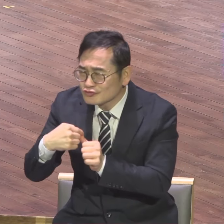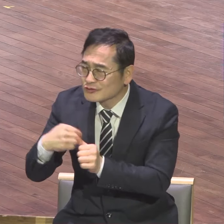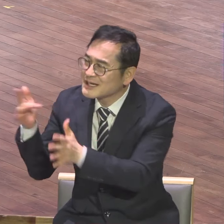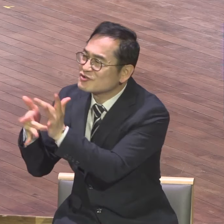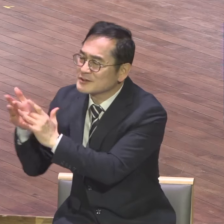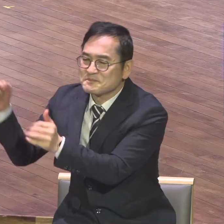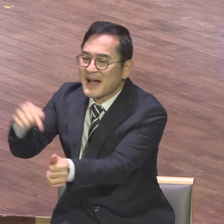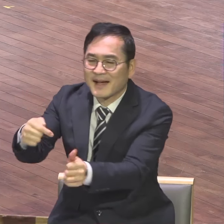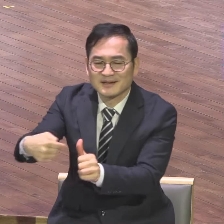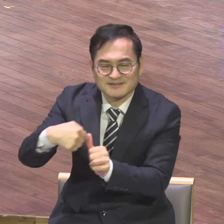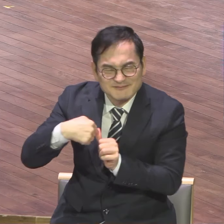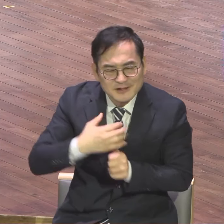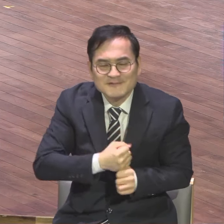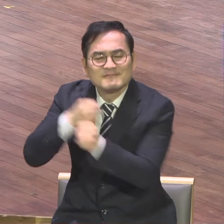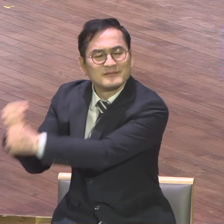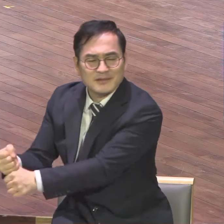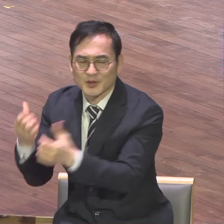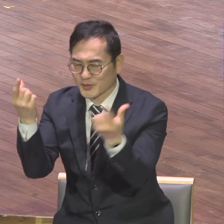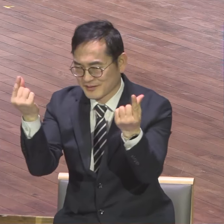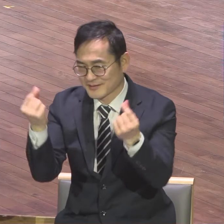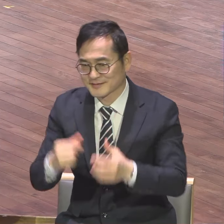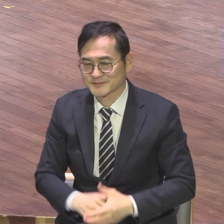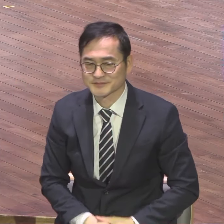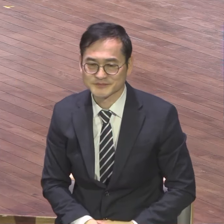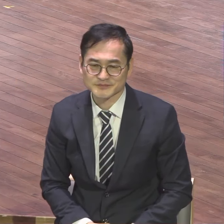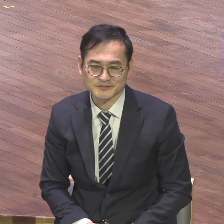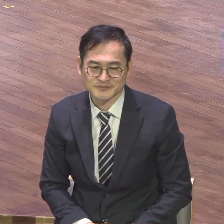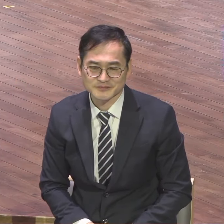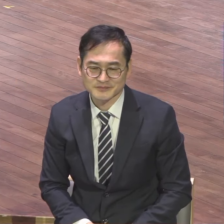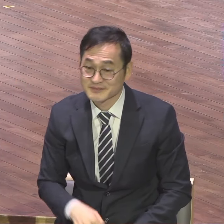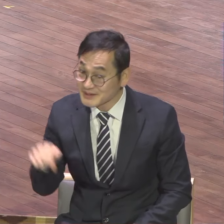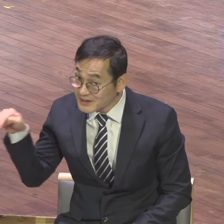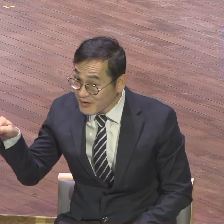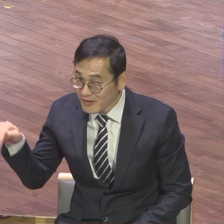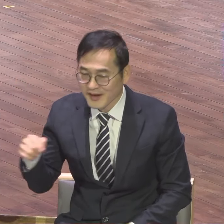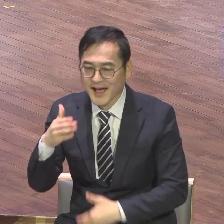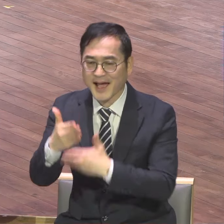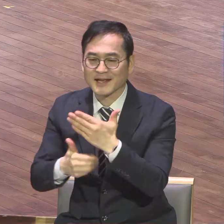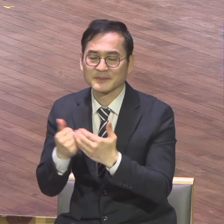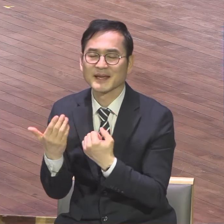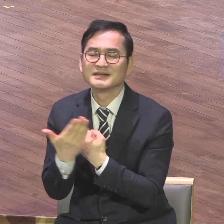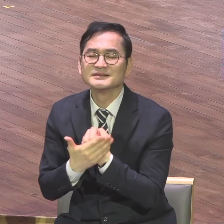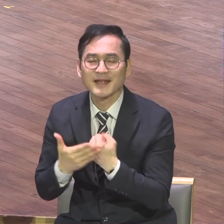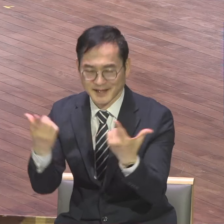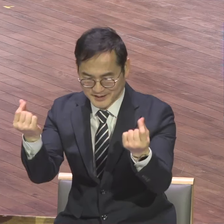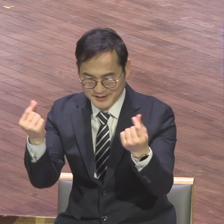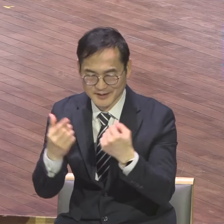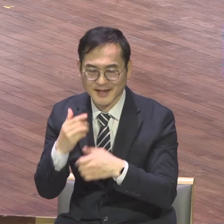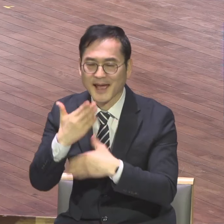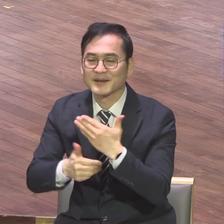이런 예수님의 부르심을 우리는 뭐라 그래요? 하나님의 은혜라. 은혜라.